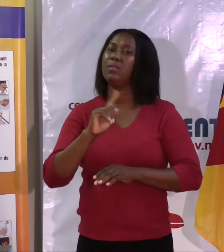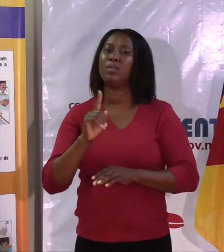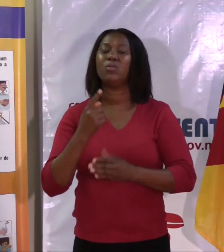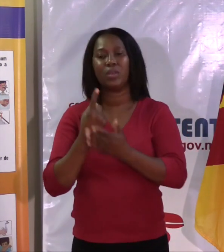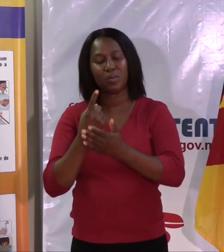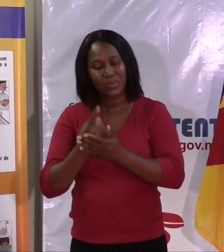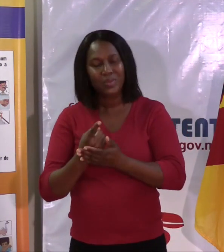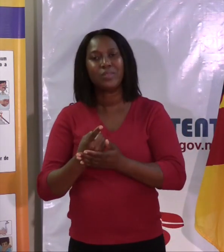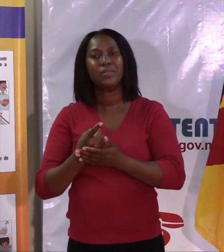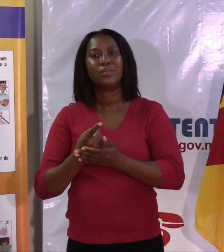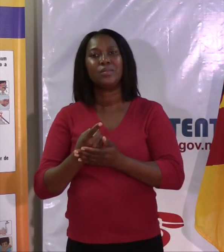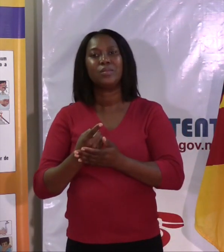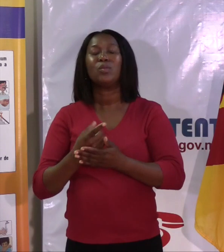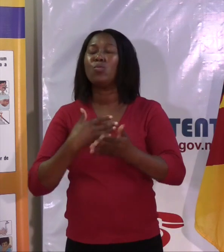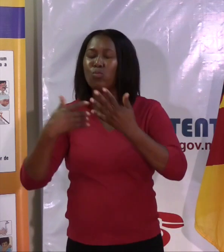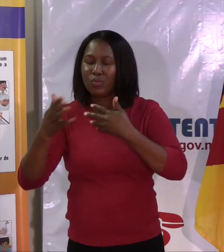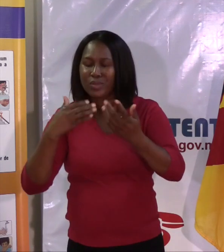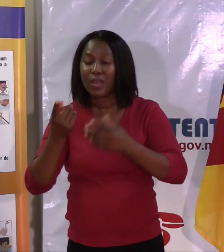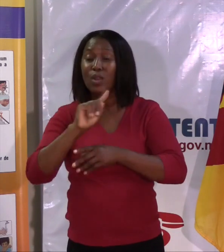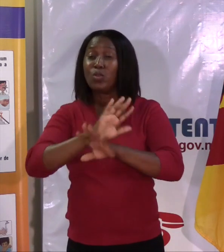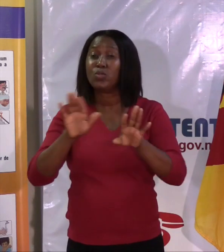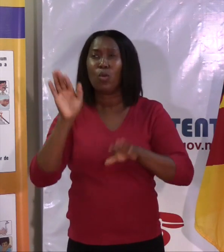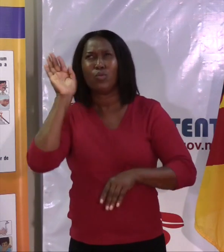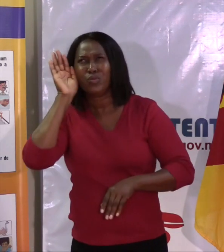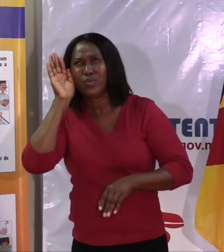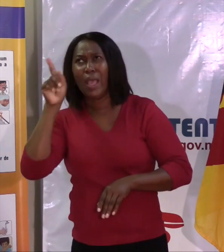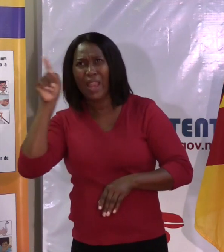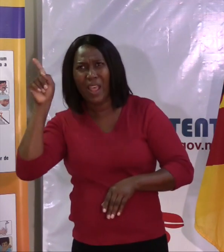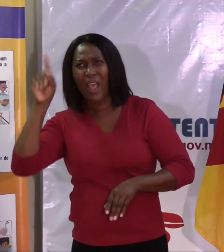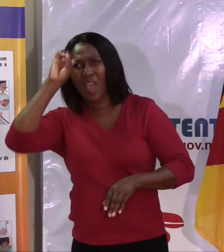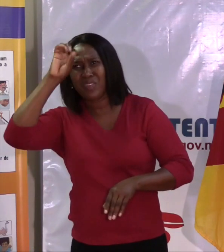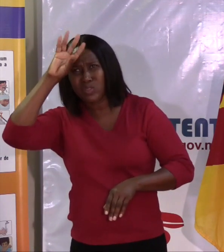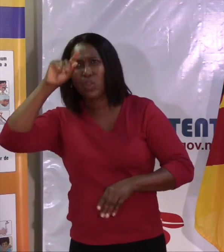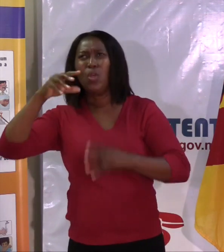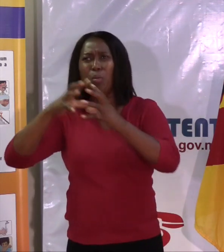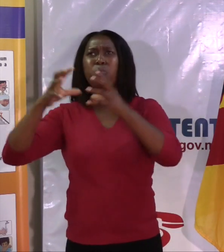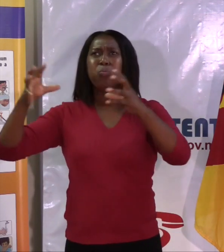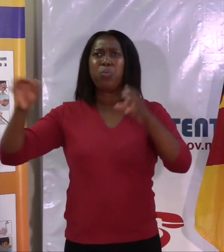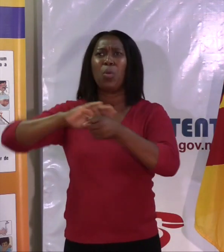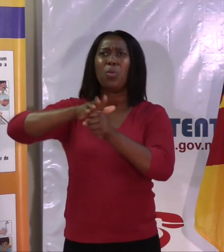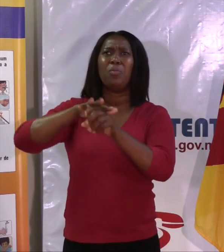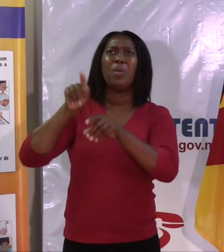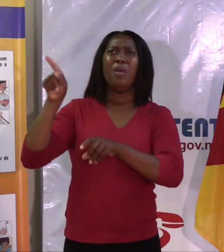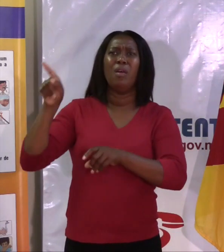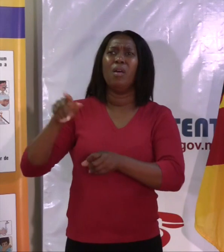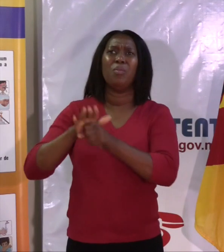problema aqui não é ouvir o mais importante. O mais importante é todos nós, cada um de nós,